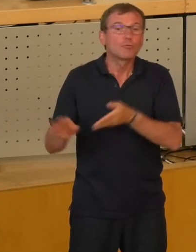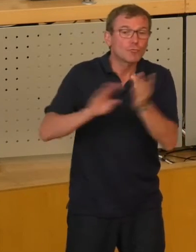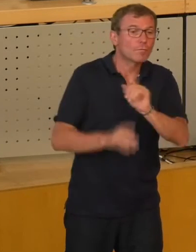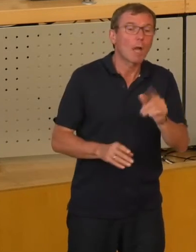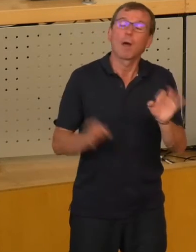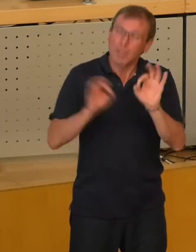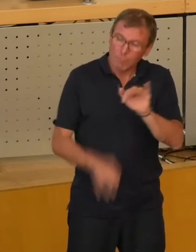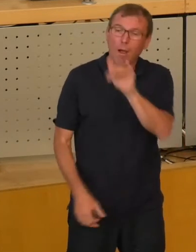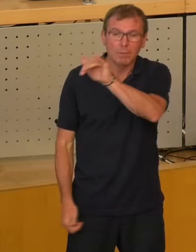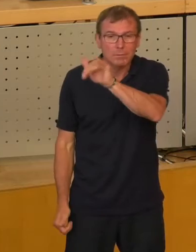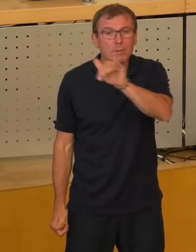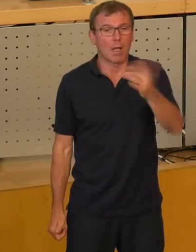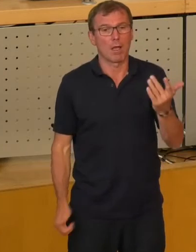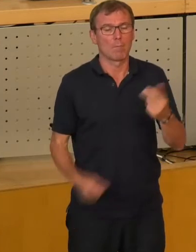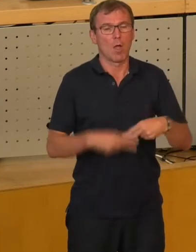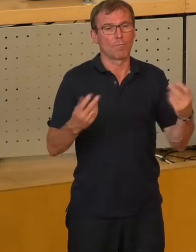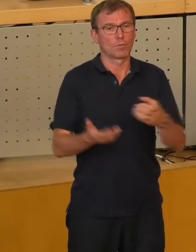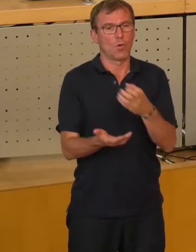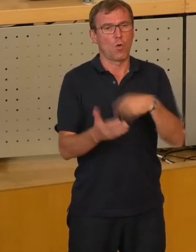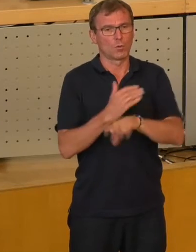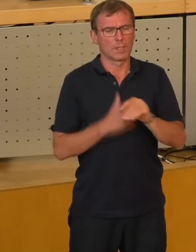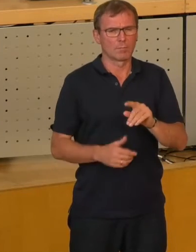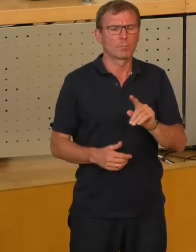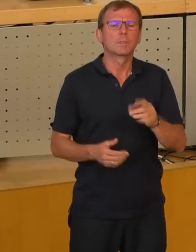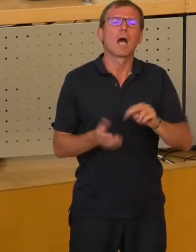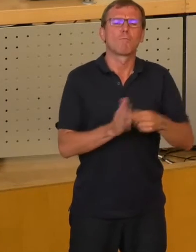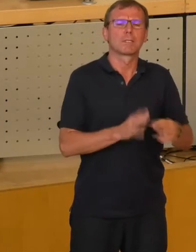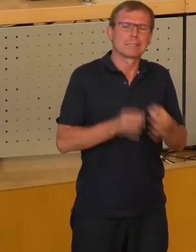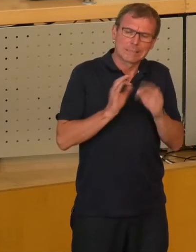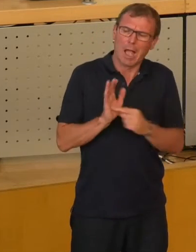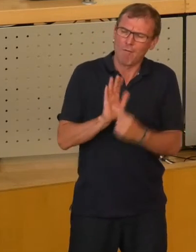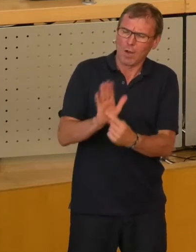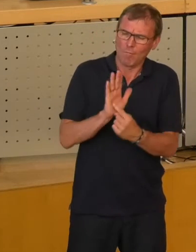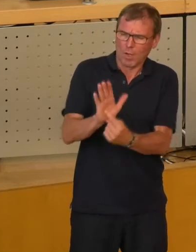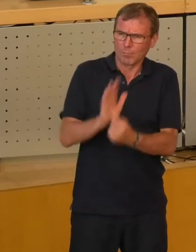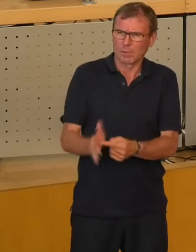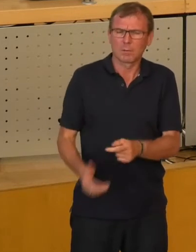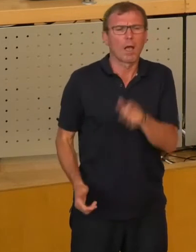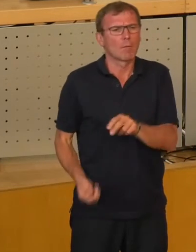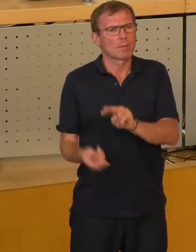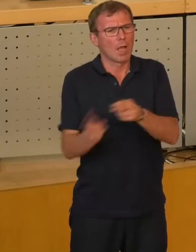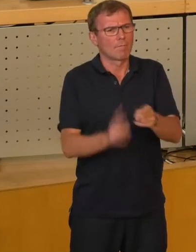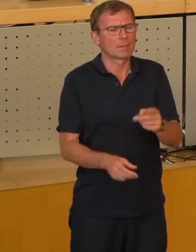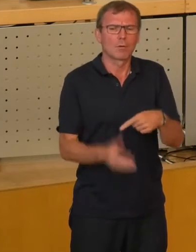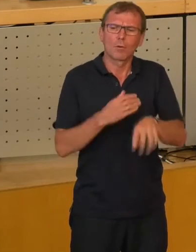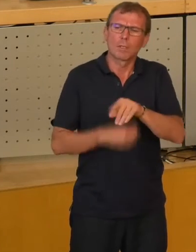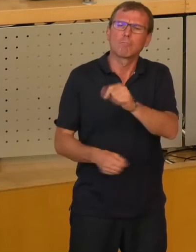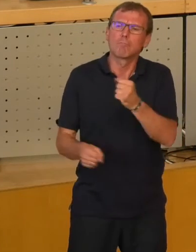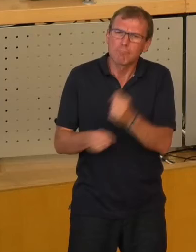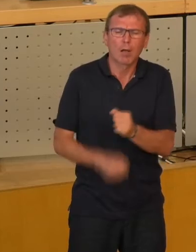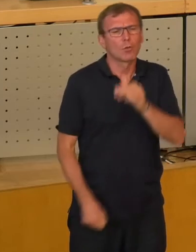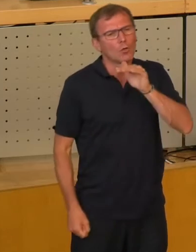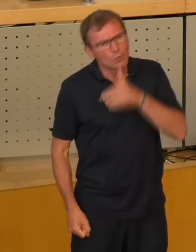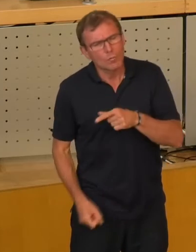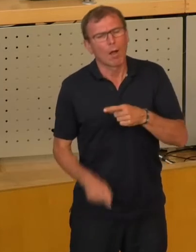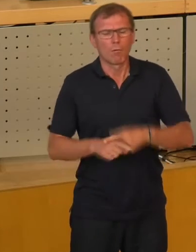hohe Gefahren und es gibt oft detaillierte Vorgaben der Politik bis zu Personalwechseln, die die Unternehmen schwächen und teilweise sogar